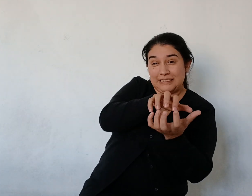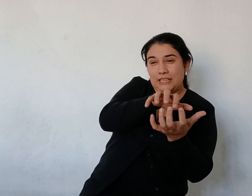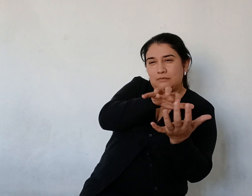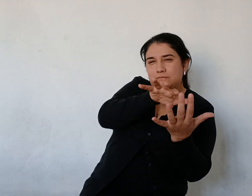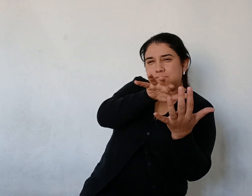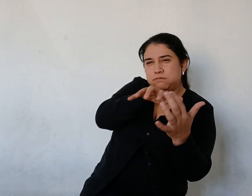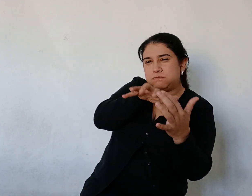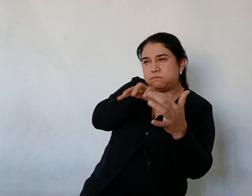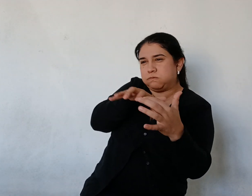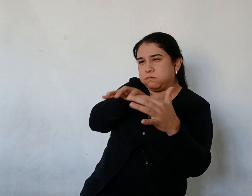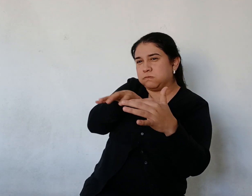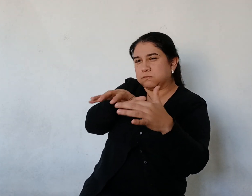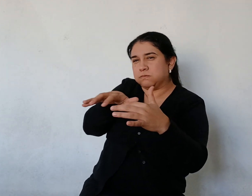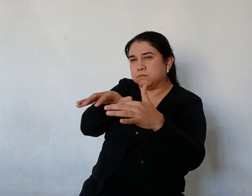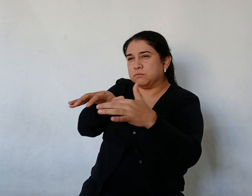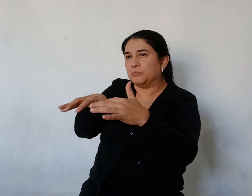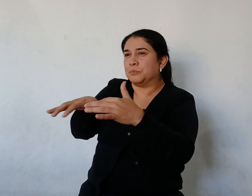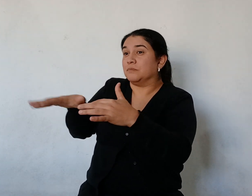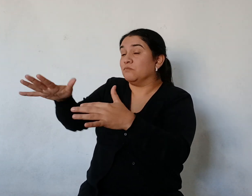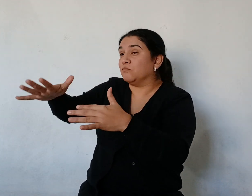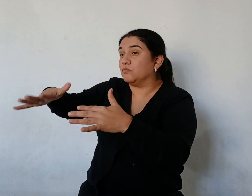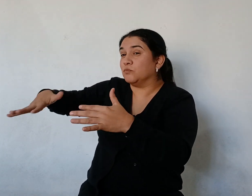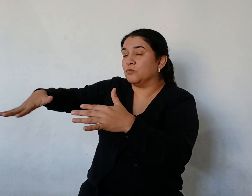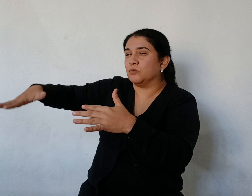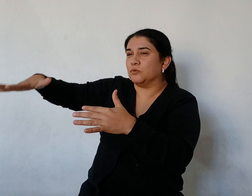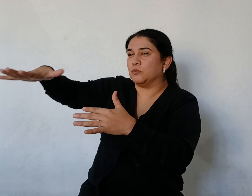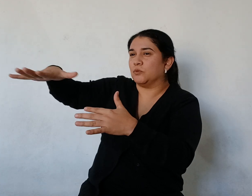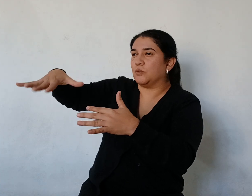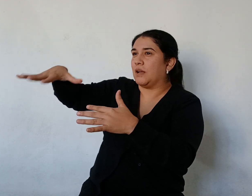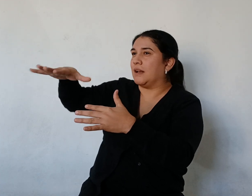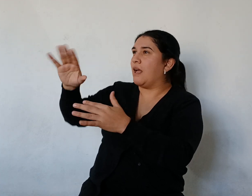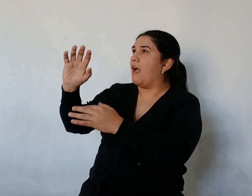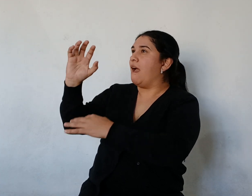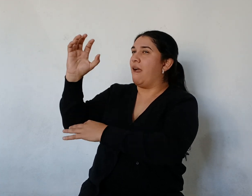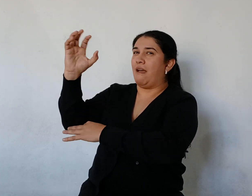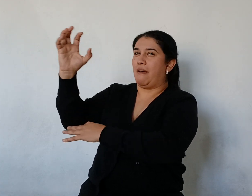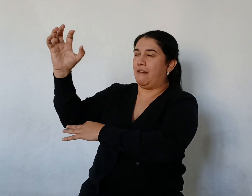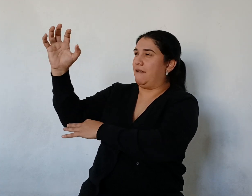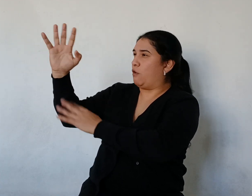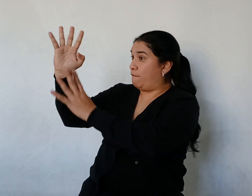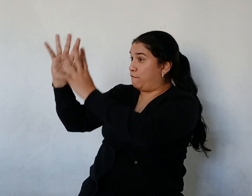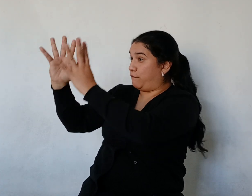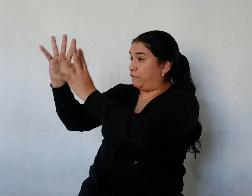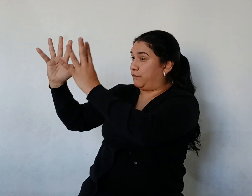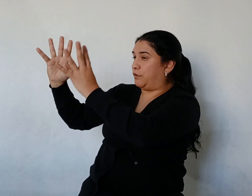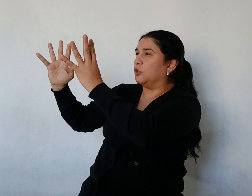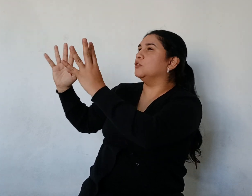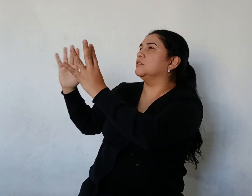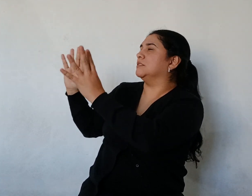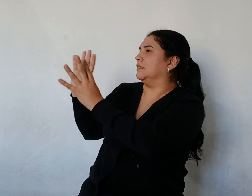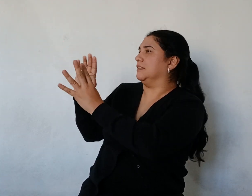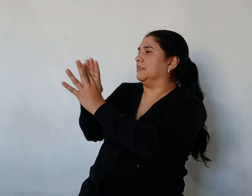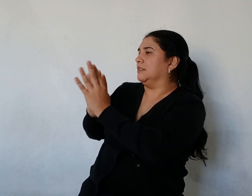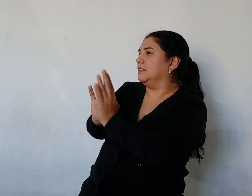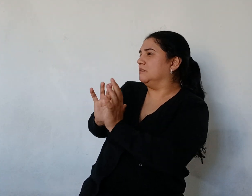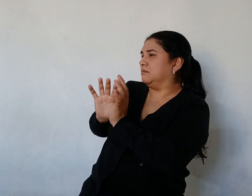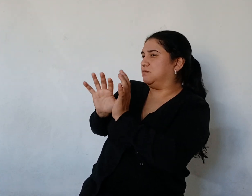Enseguida se pusieron a hacer el dique Fueron todos al bosque Y echaron abajo más de diez mil árboles Sobre todo